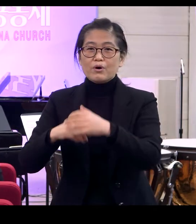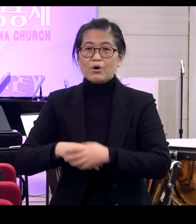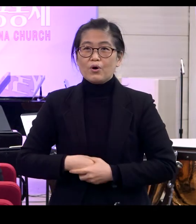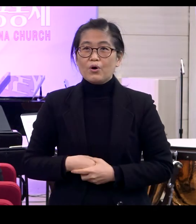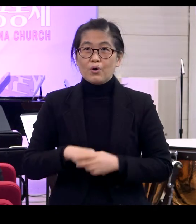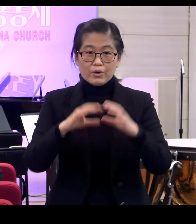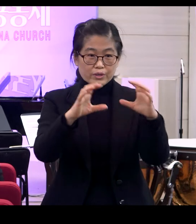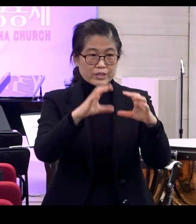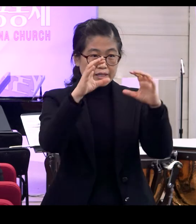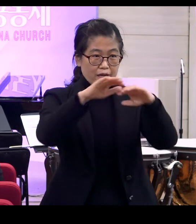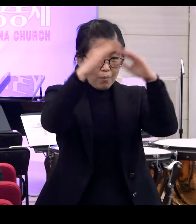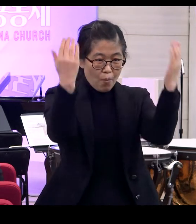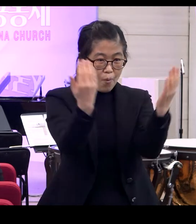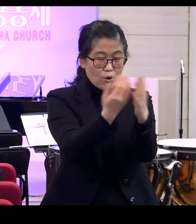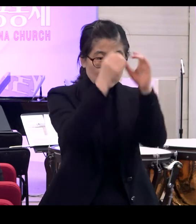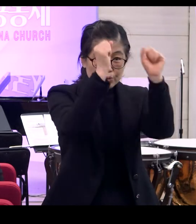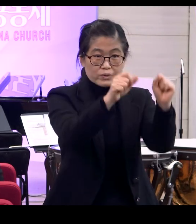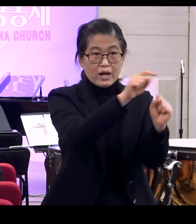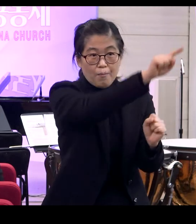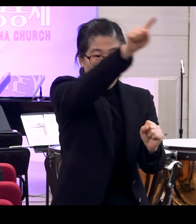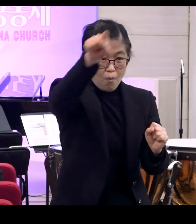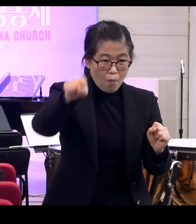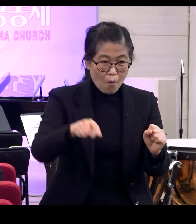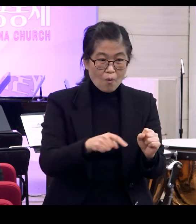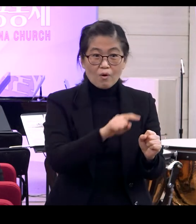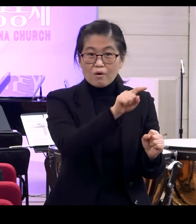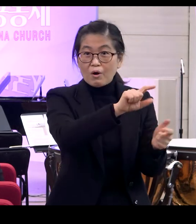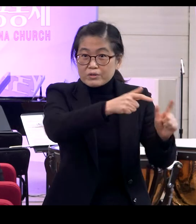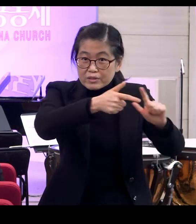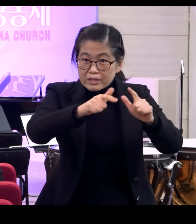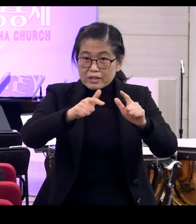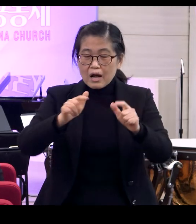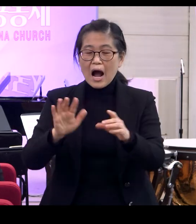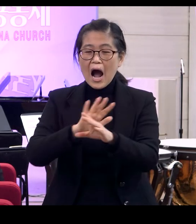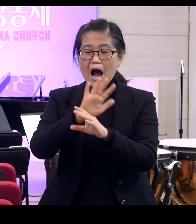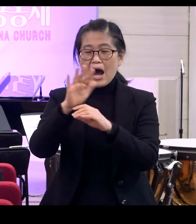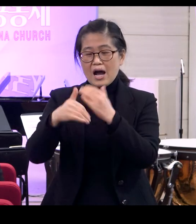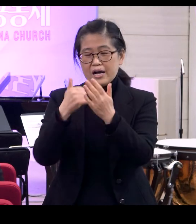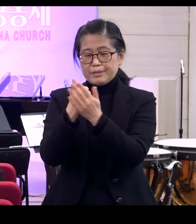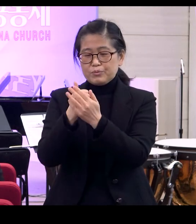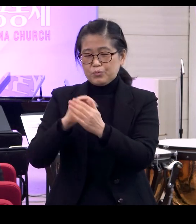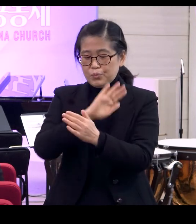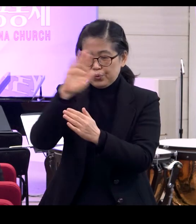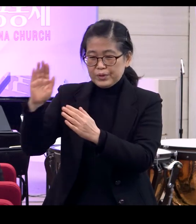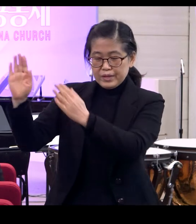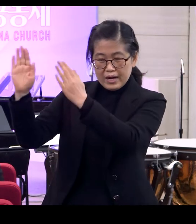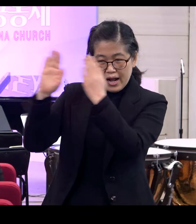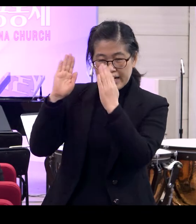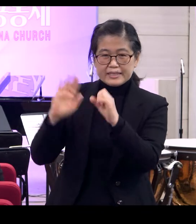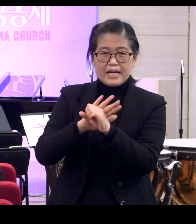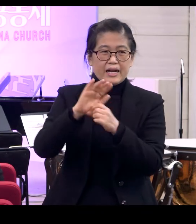세상에 존재하는 모든 것이 다 하나님의 사랑을 우리를 향한 하나님의 사랑을 나타내고 있어요